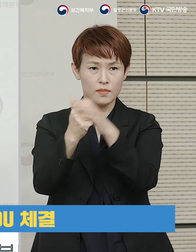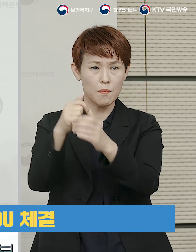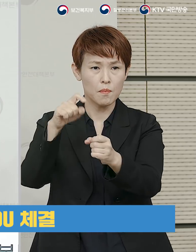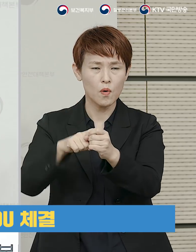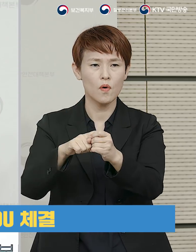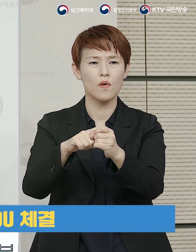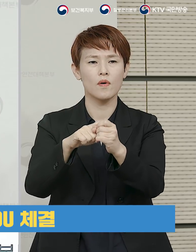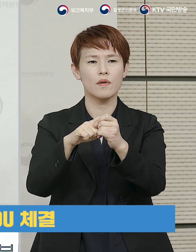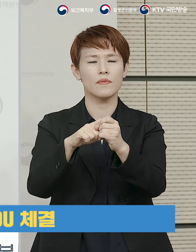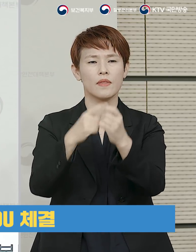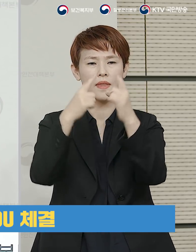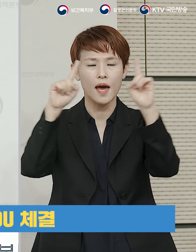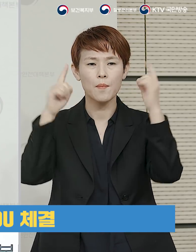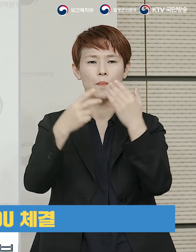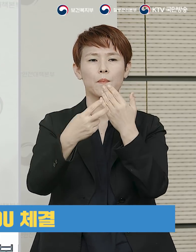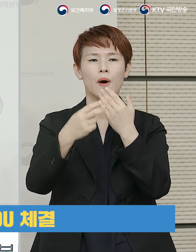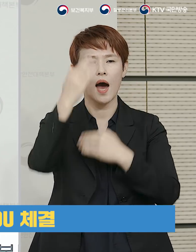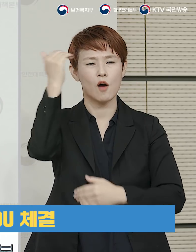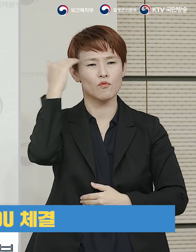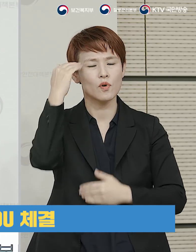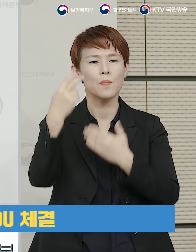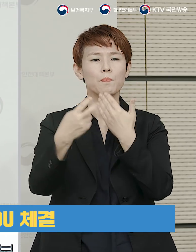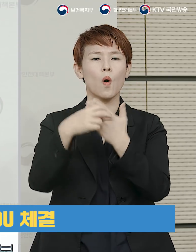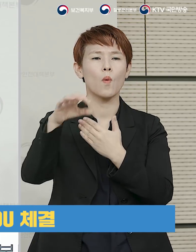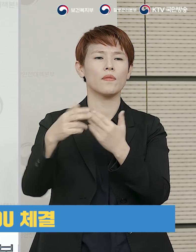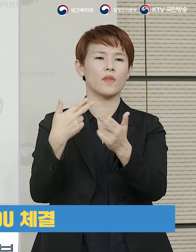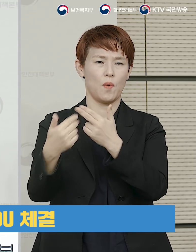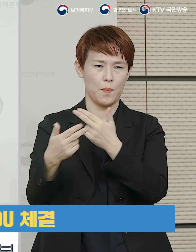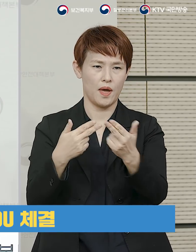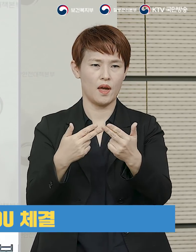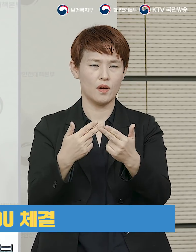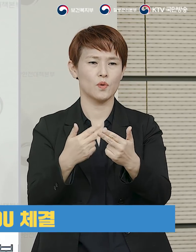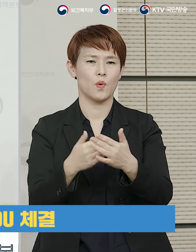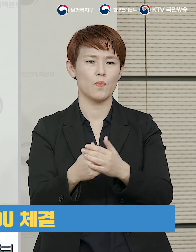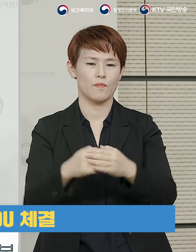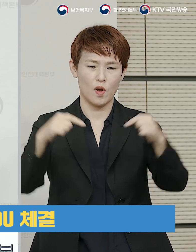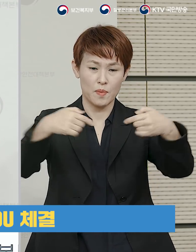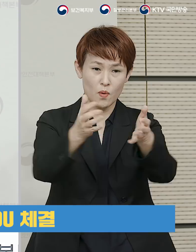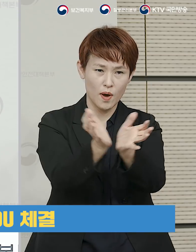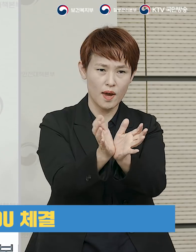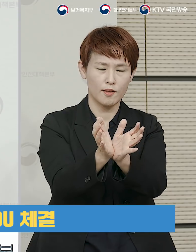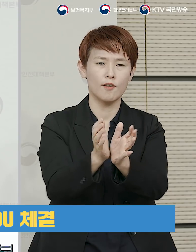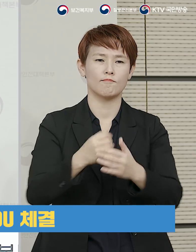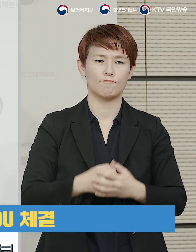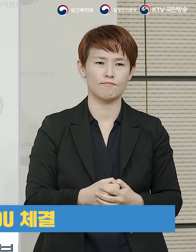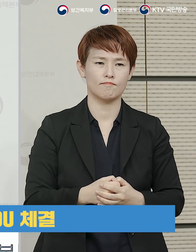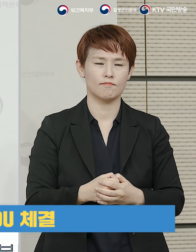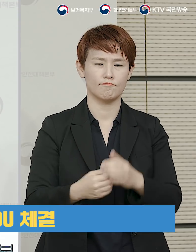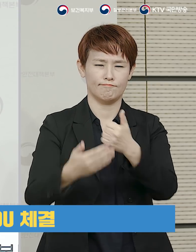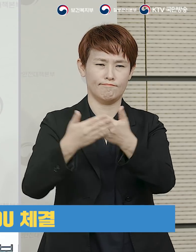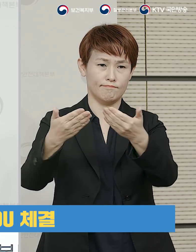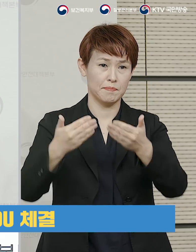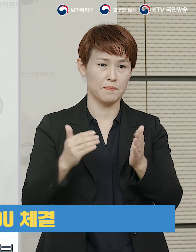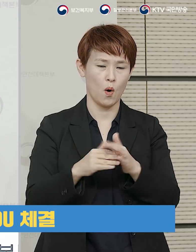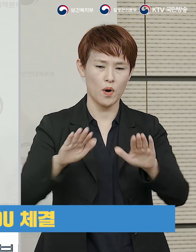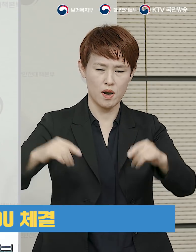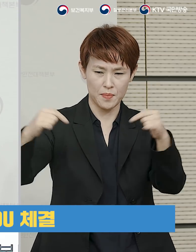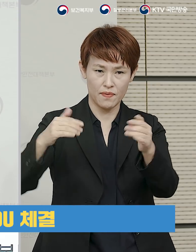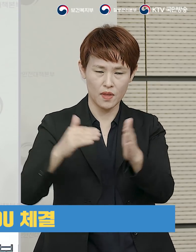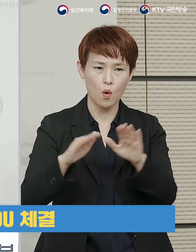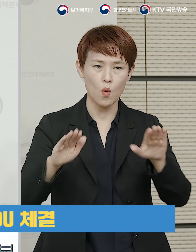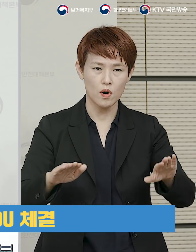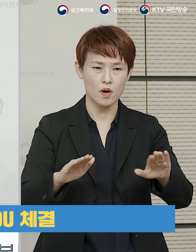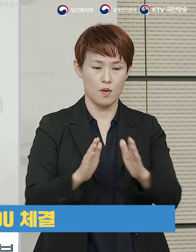대한병원협회, 중소병원협의회 등의 적극적인 협조의사 표명에 따라 협의를 진행하였고 오늘